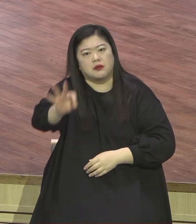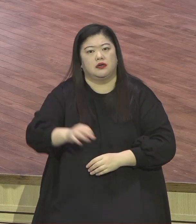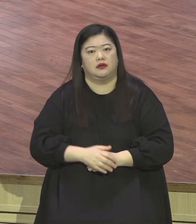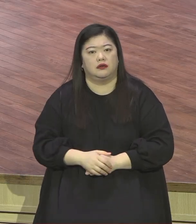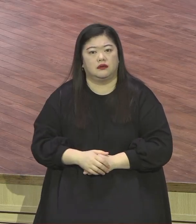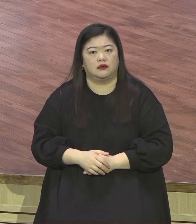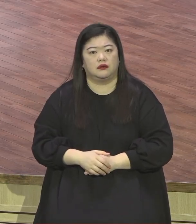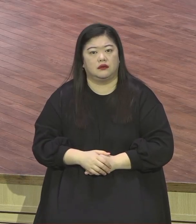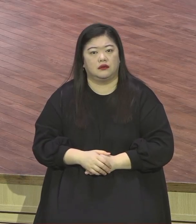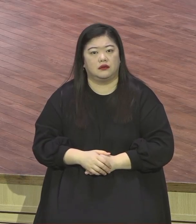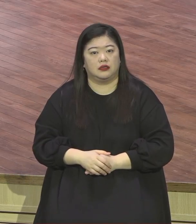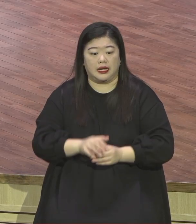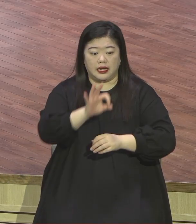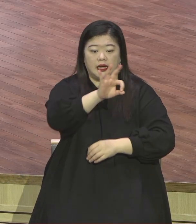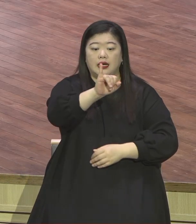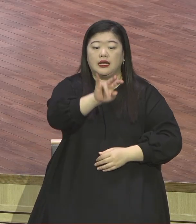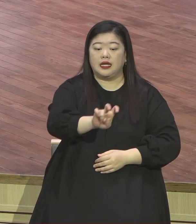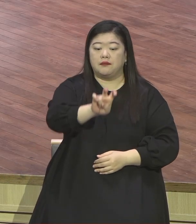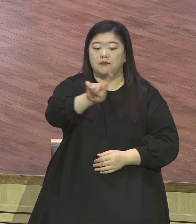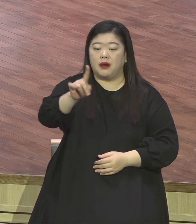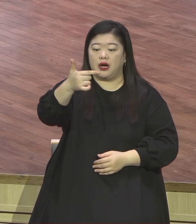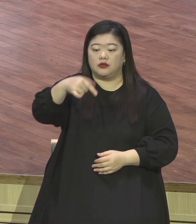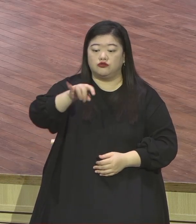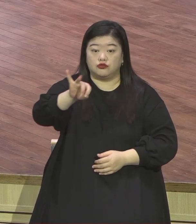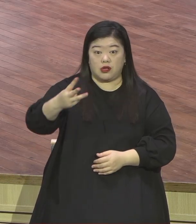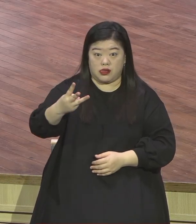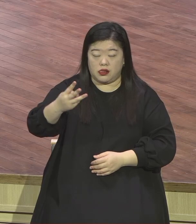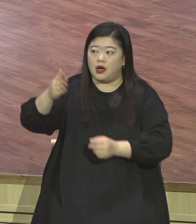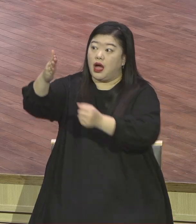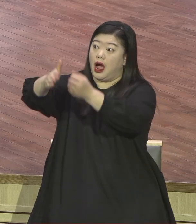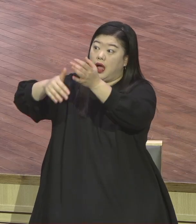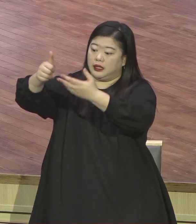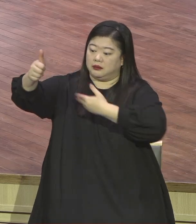계신다는 뜻입니다 가르쳐주세요 모르는 분들이